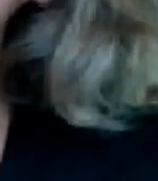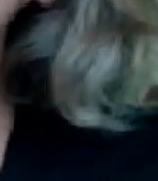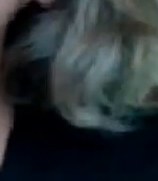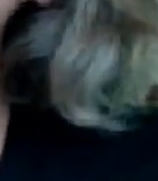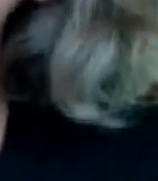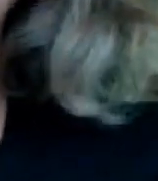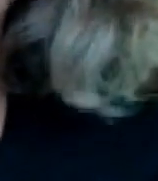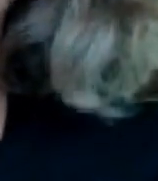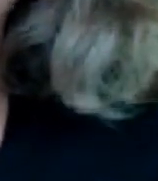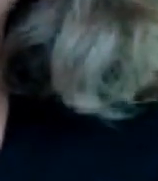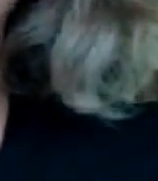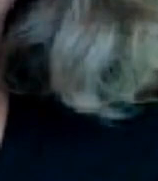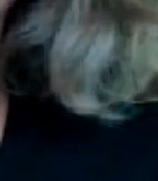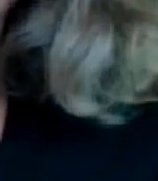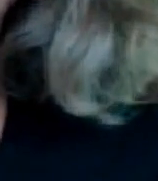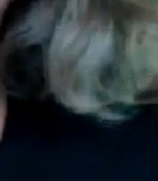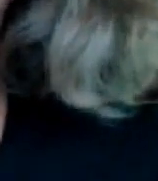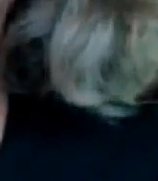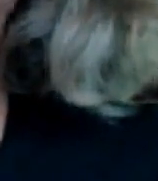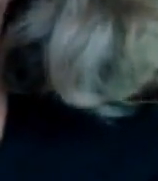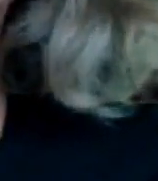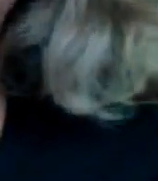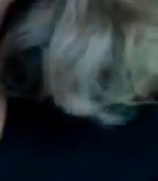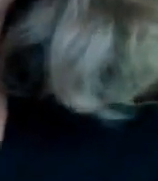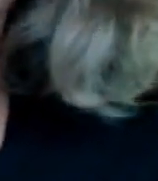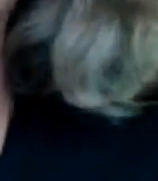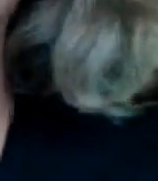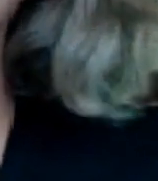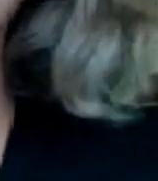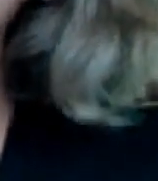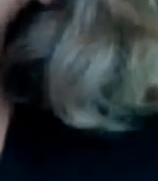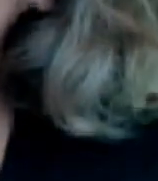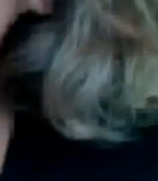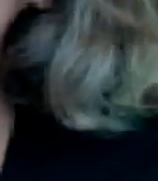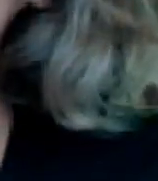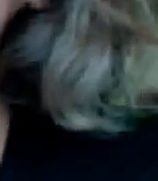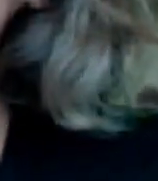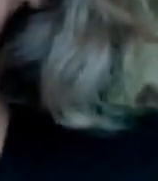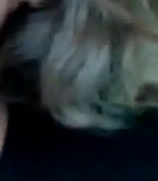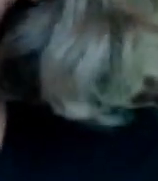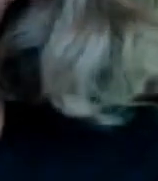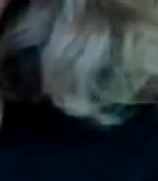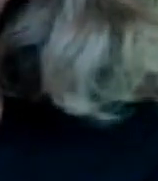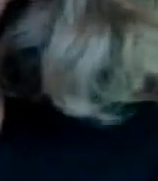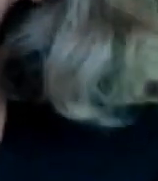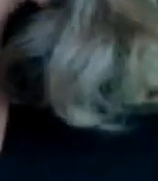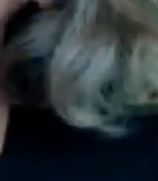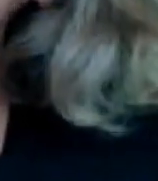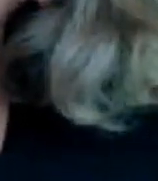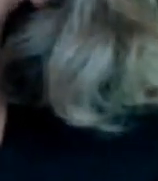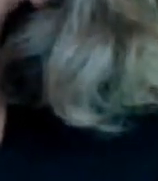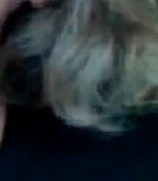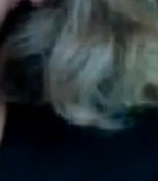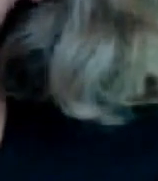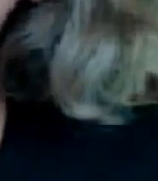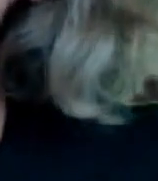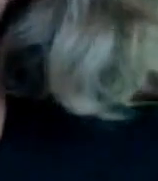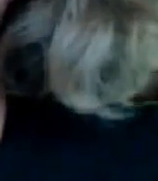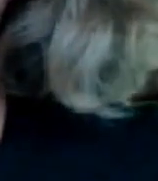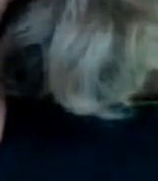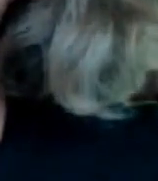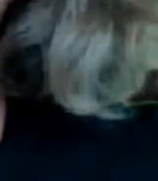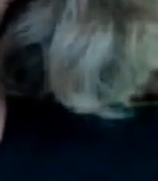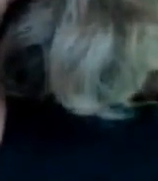lo que yo doy Es Ayudarle a Compartir En Inglés Y Yo creo que yo También